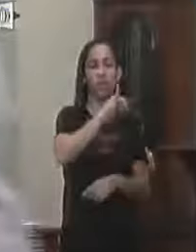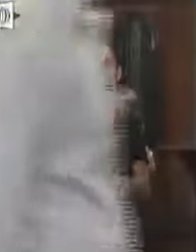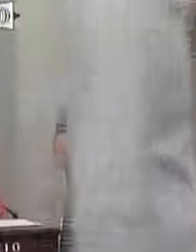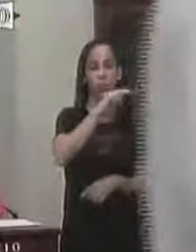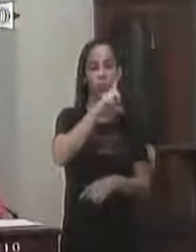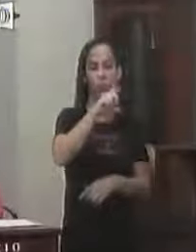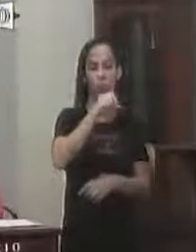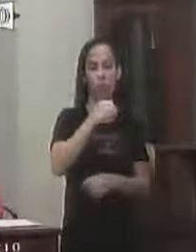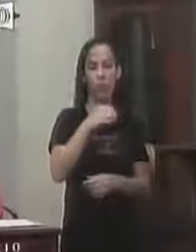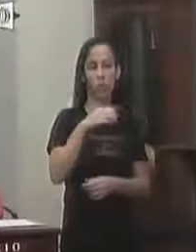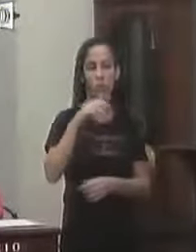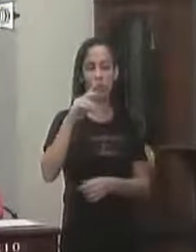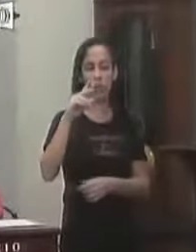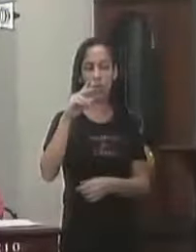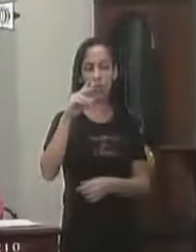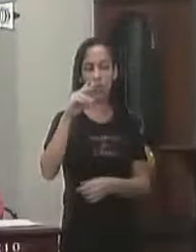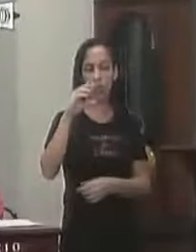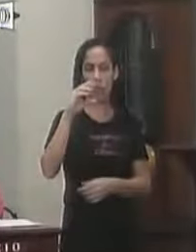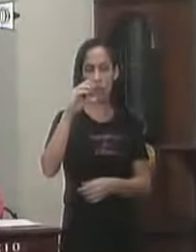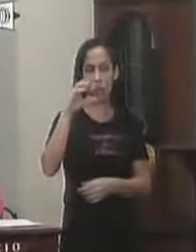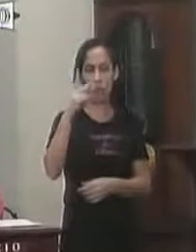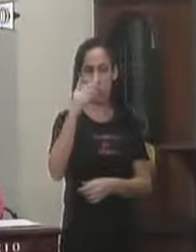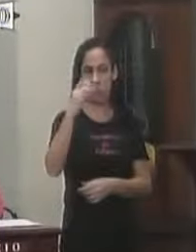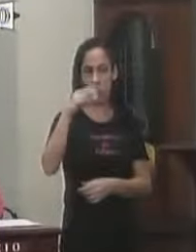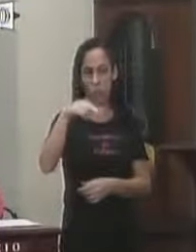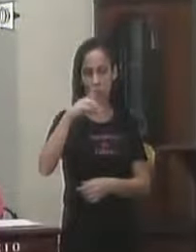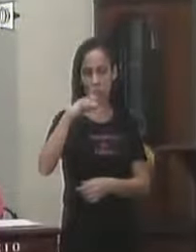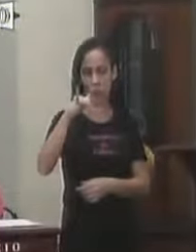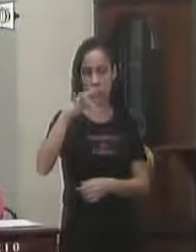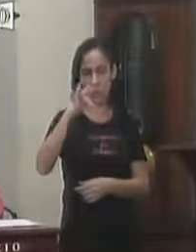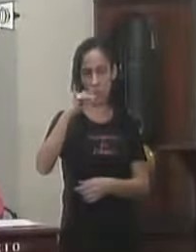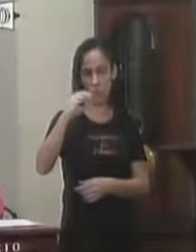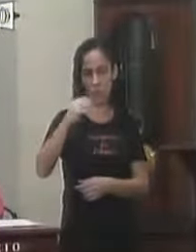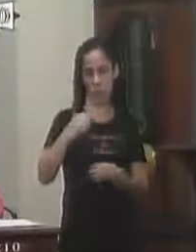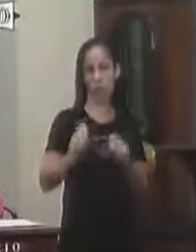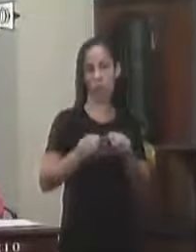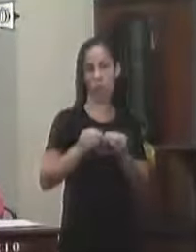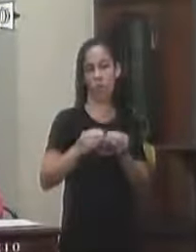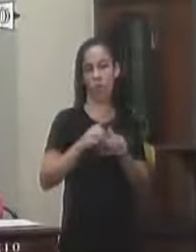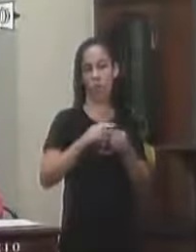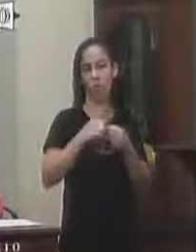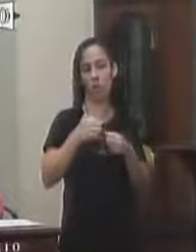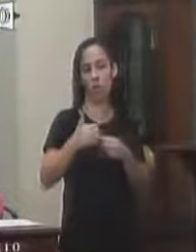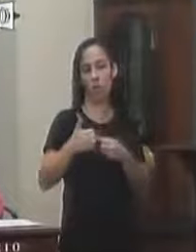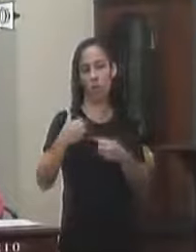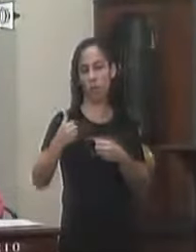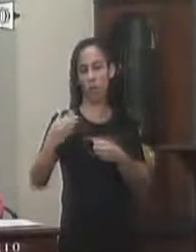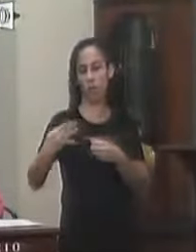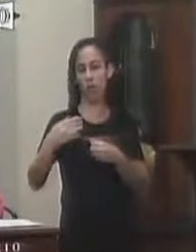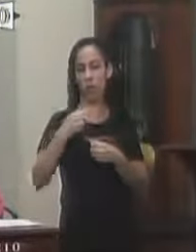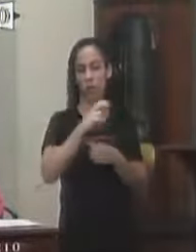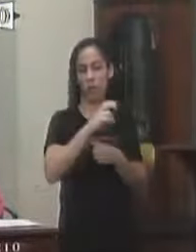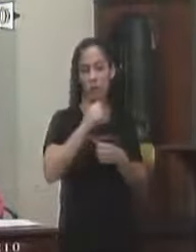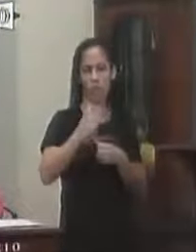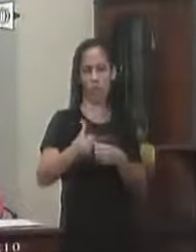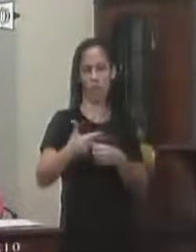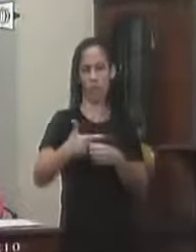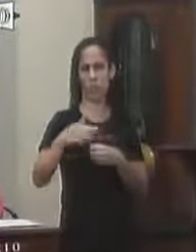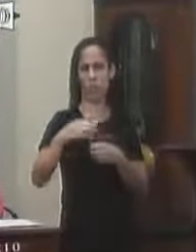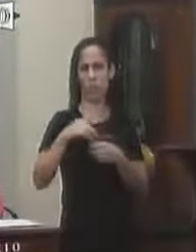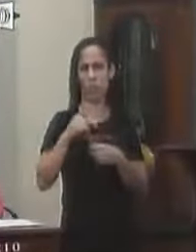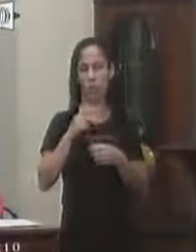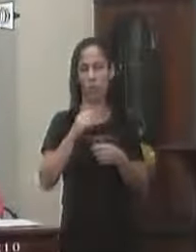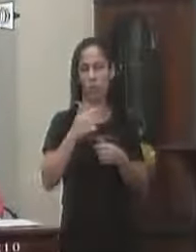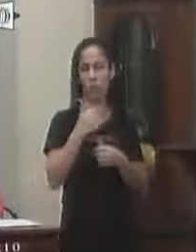legislativo Quanto o aspecto Material Manifesta também Pela constitucionalidade Na foto Do artigo 164 Siso 2 Artigo 66 Parágrafo 1 3 4 5 Do